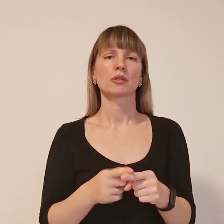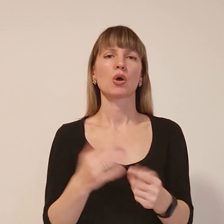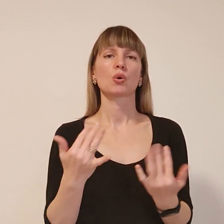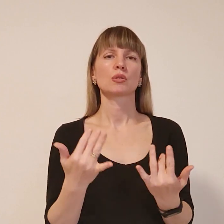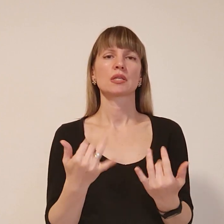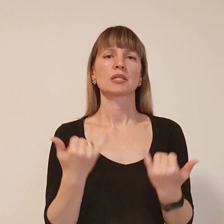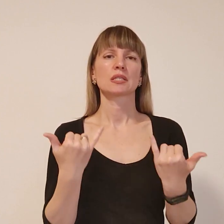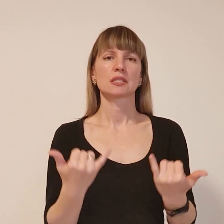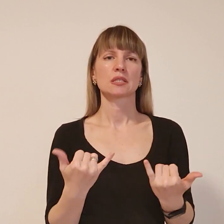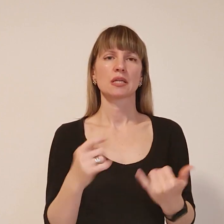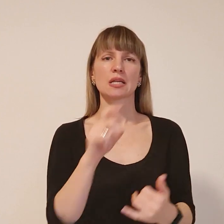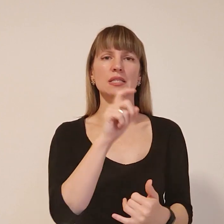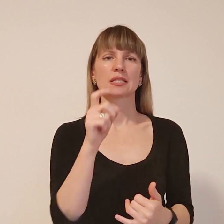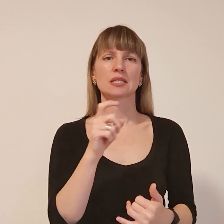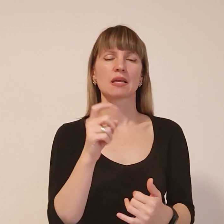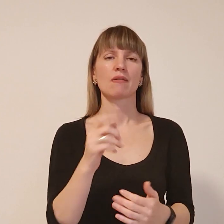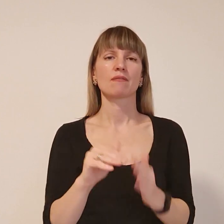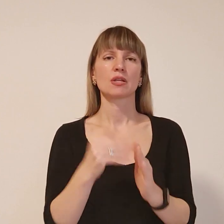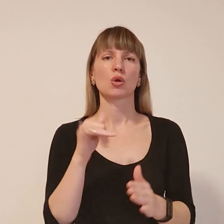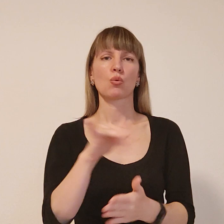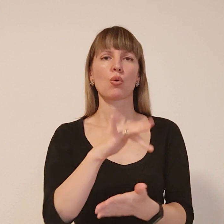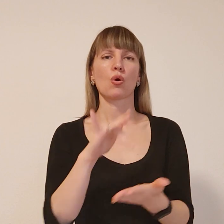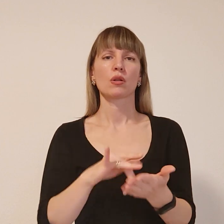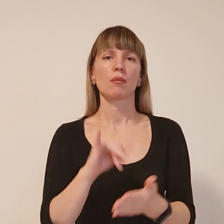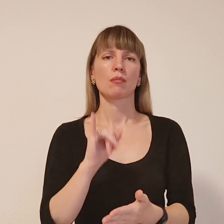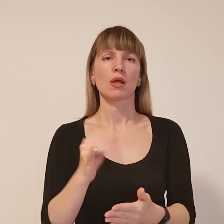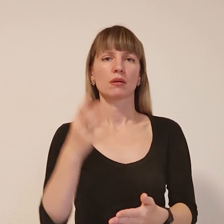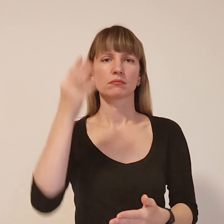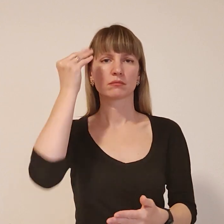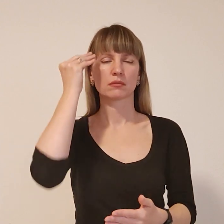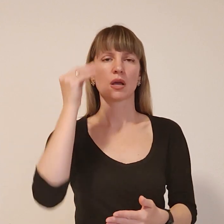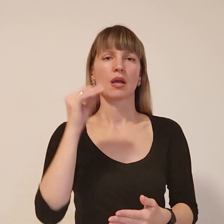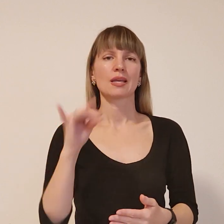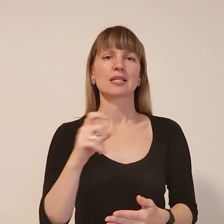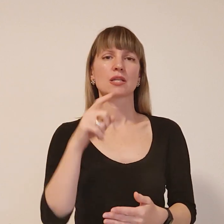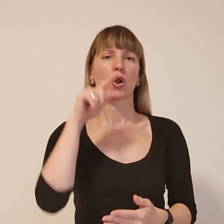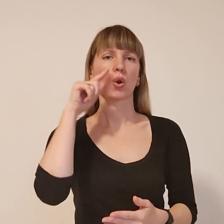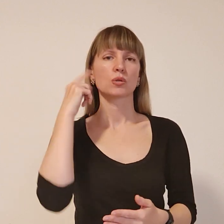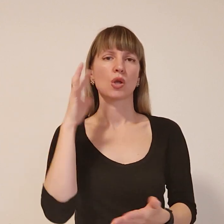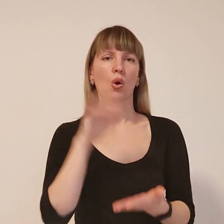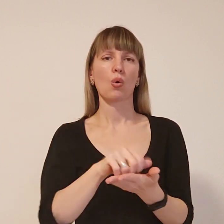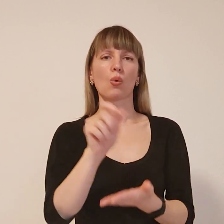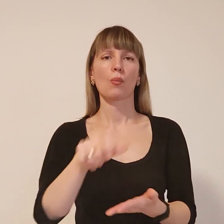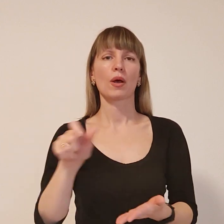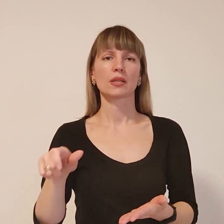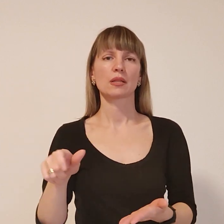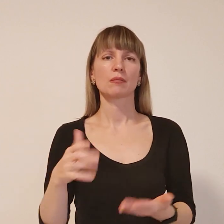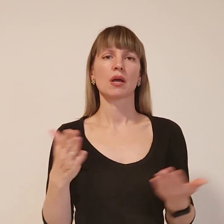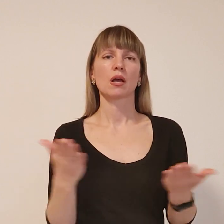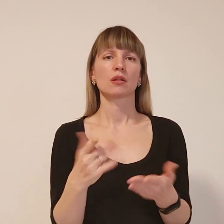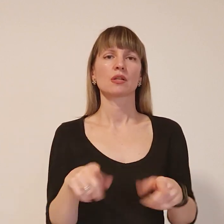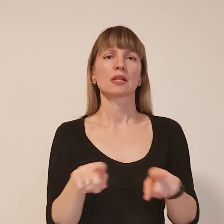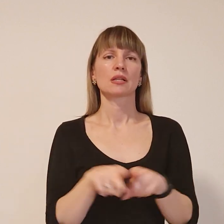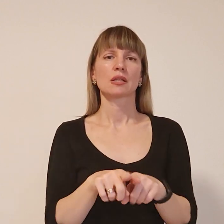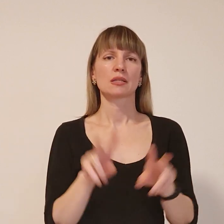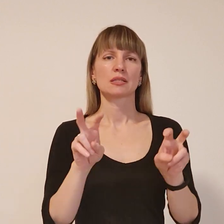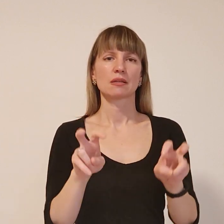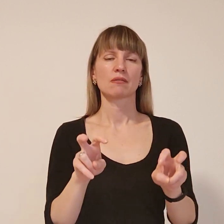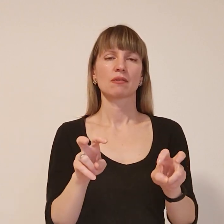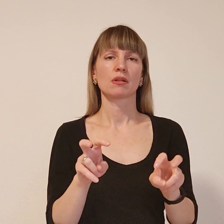зараз буква «З» викликає у містян негативні асоціації із російськими окупантами, котрі таким символом позначають свою